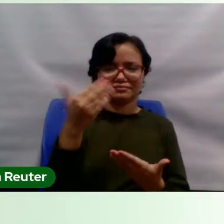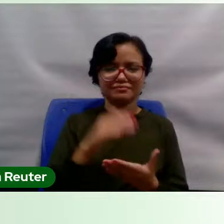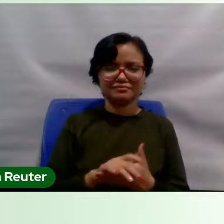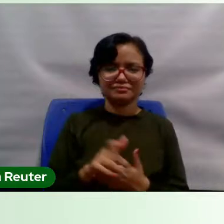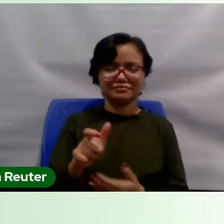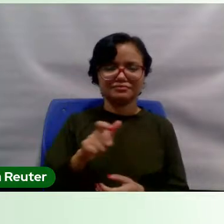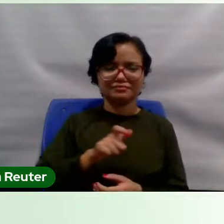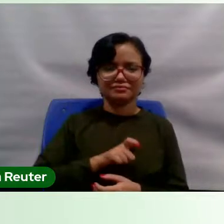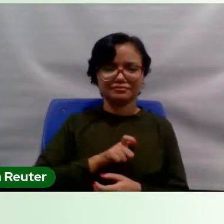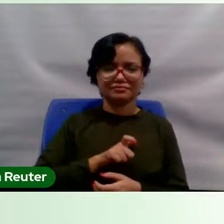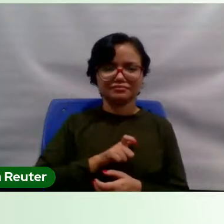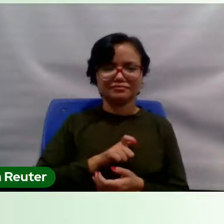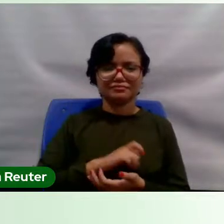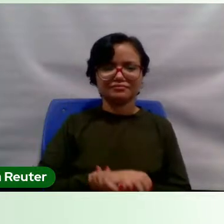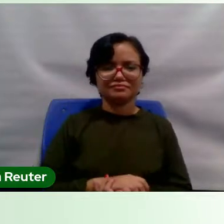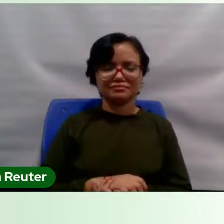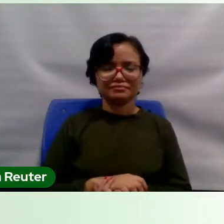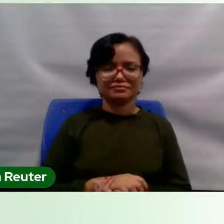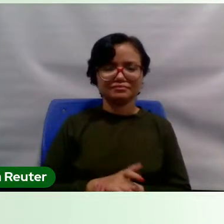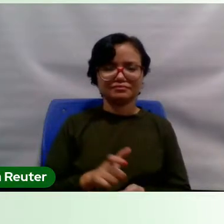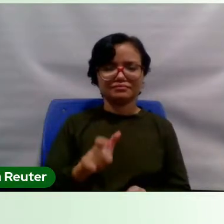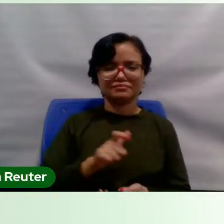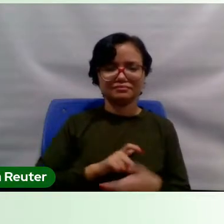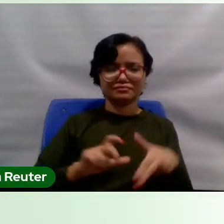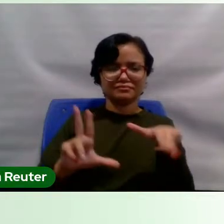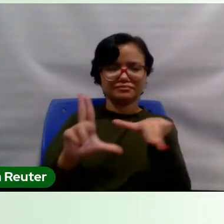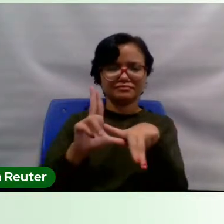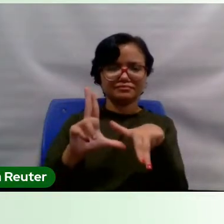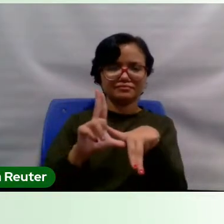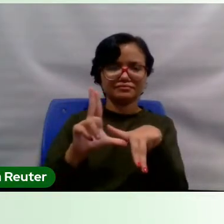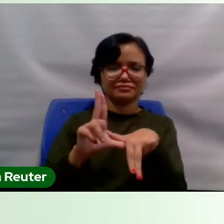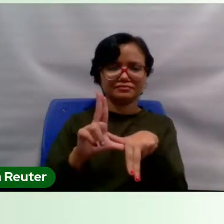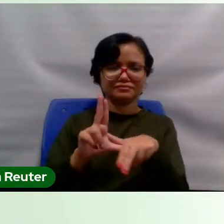convite, né? O convite da Unifespa, né?